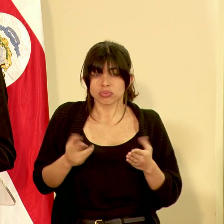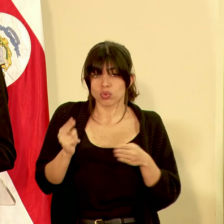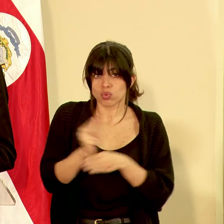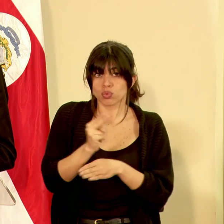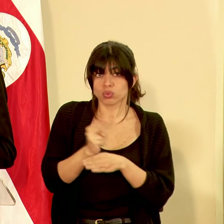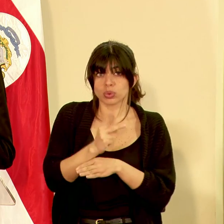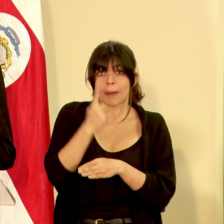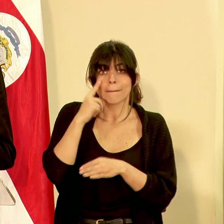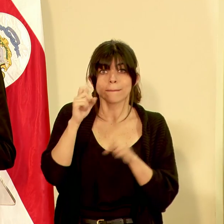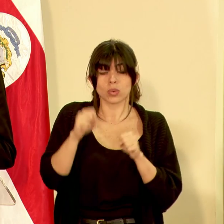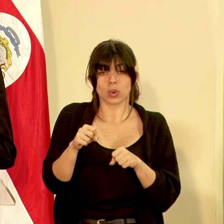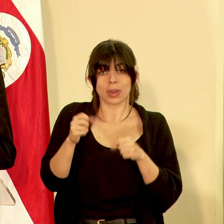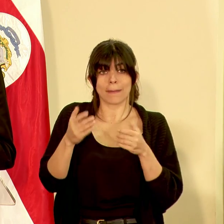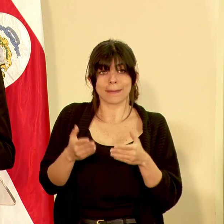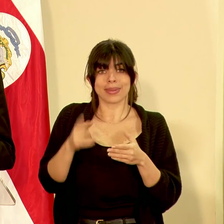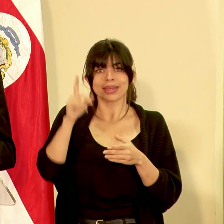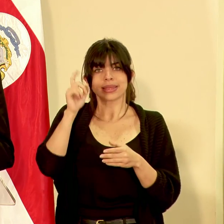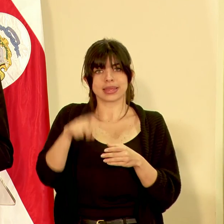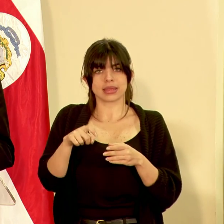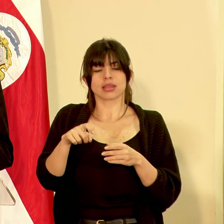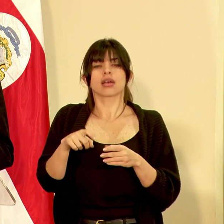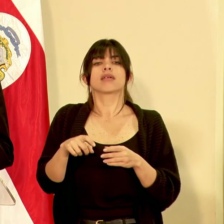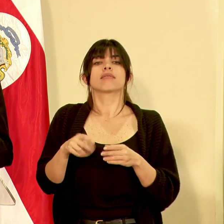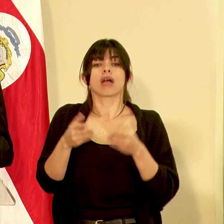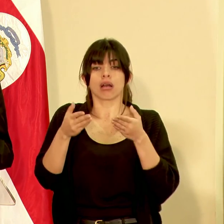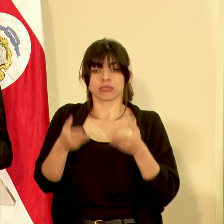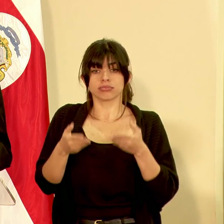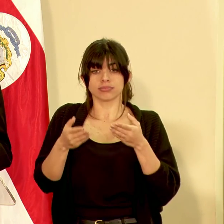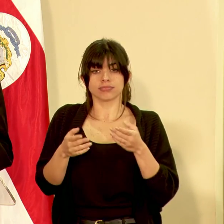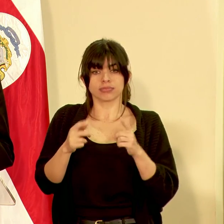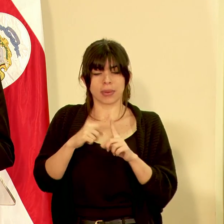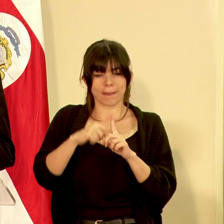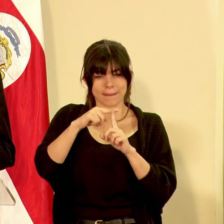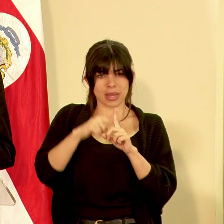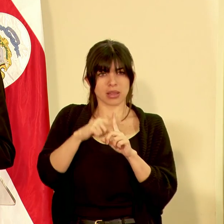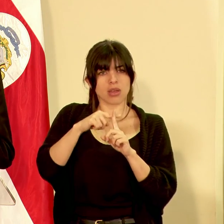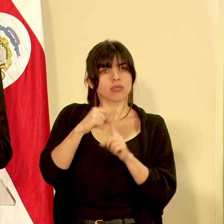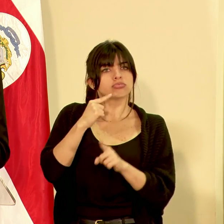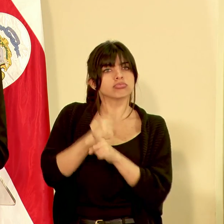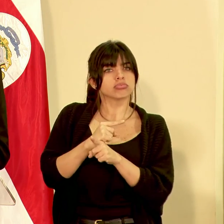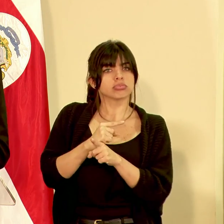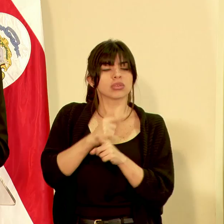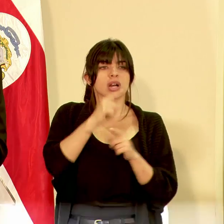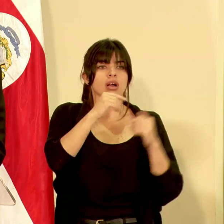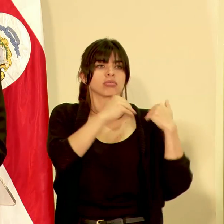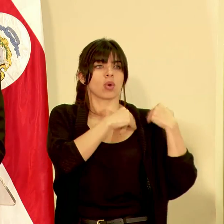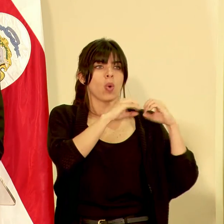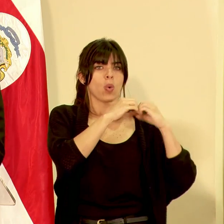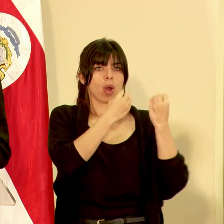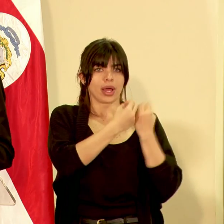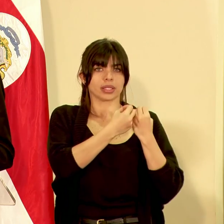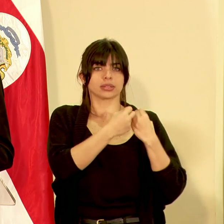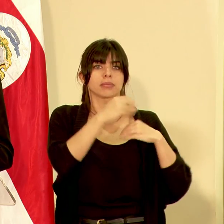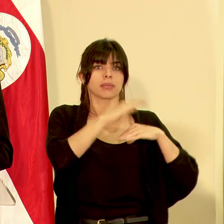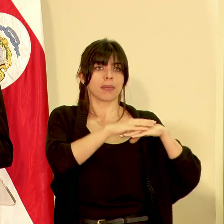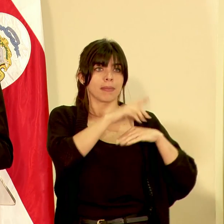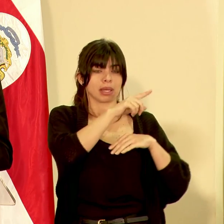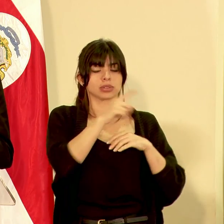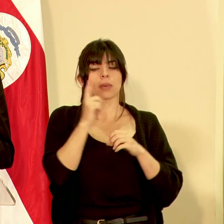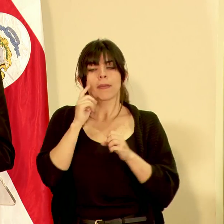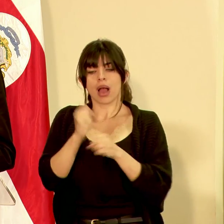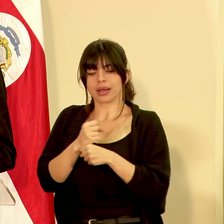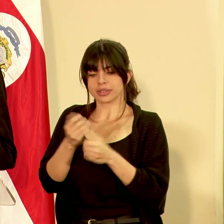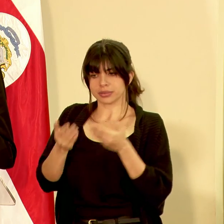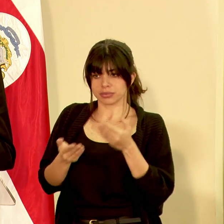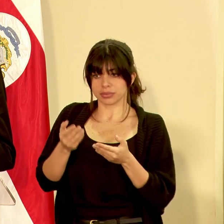para poder pesar tienen que estar debidamente calibradas por una organización acreditada por el ECA esto es para